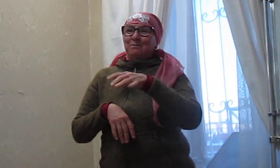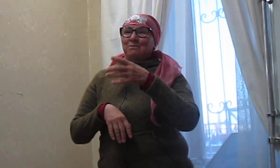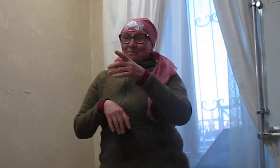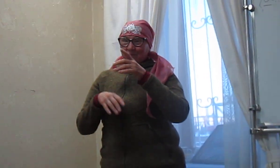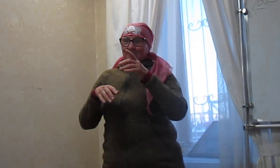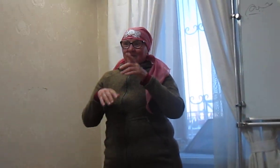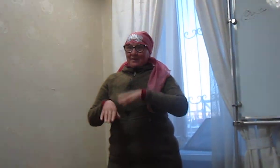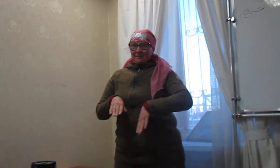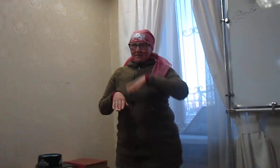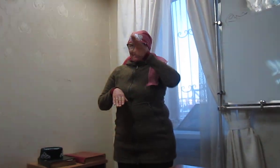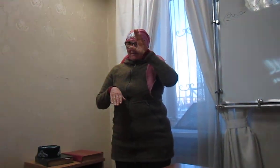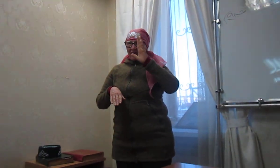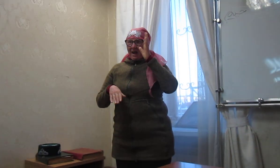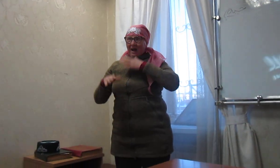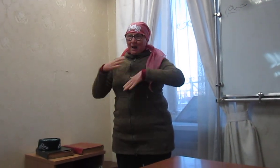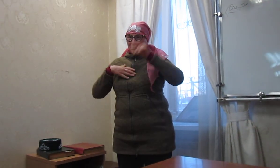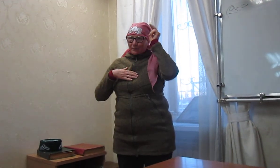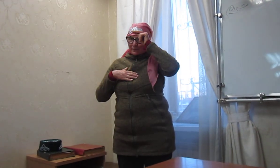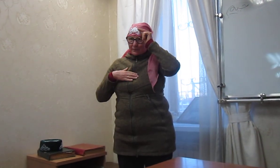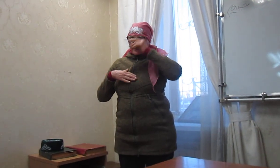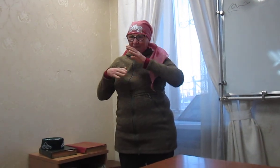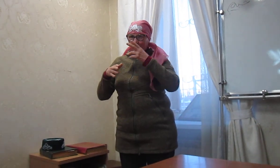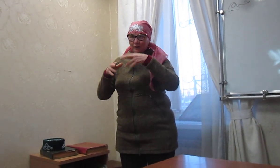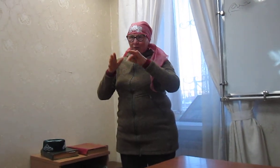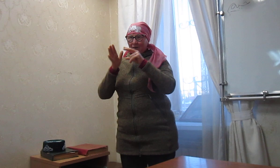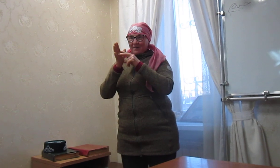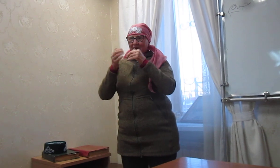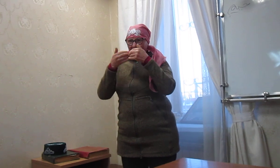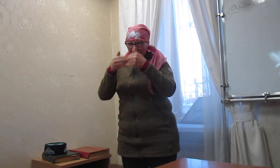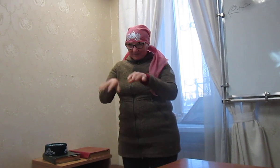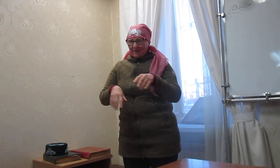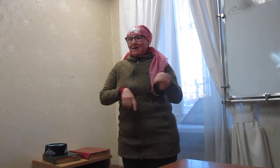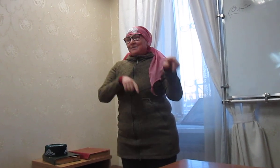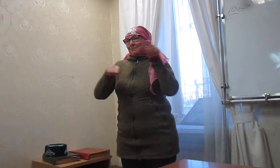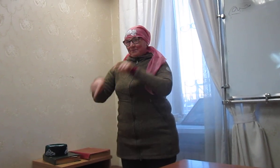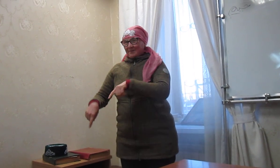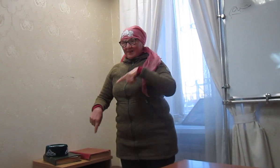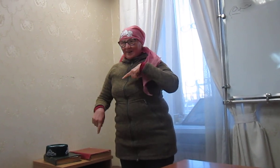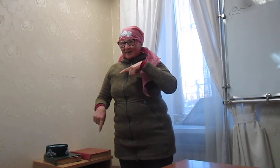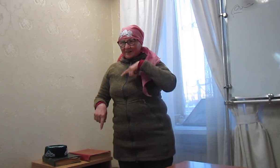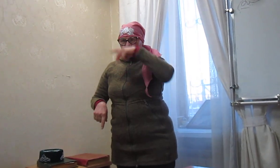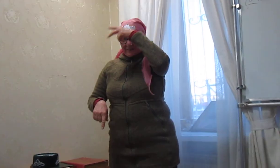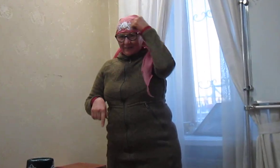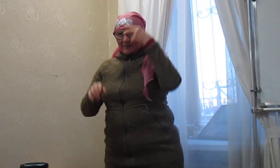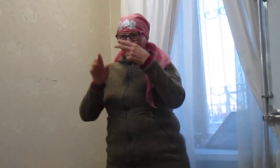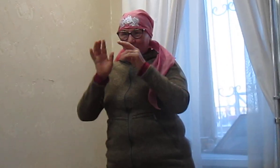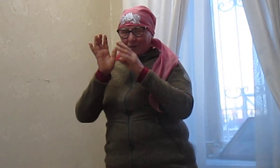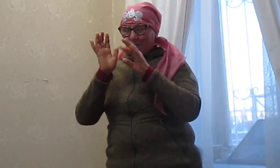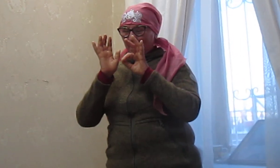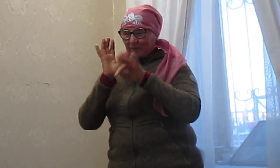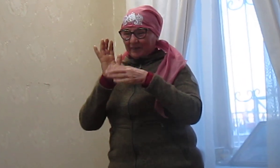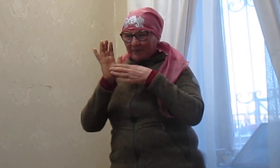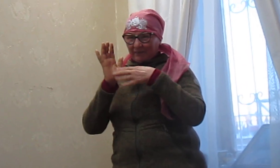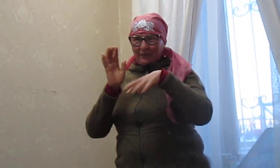болела. В Белабуге училась, в школу 8 кончила, перешла в Казань. Ага.